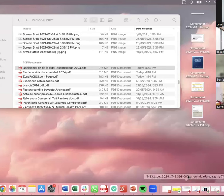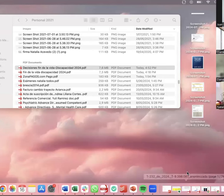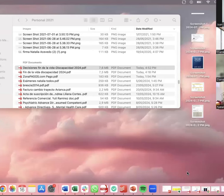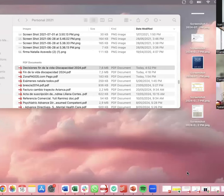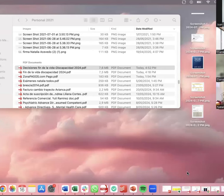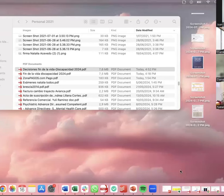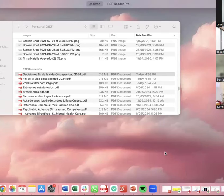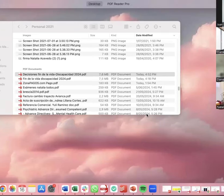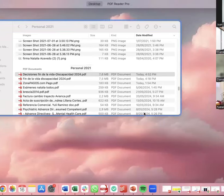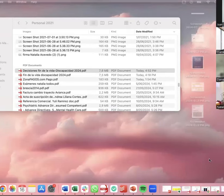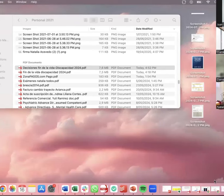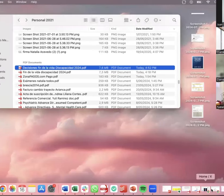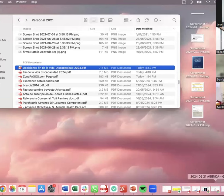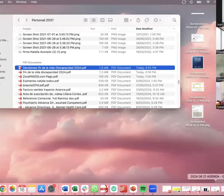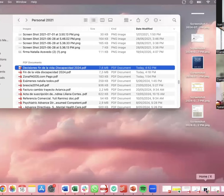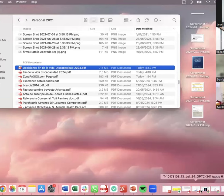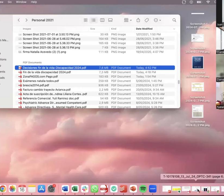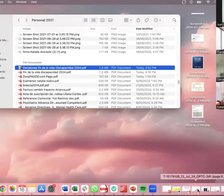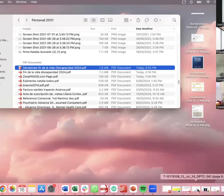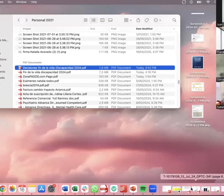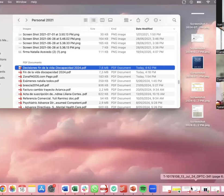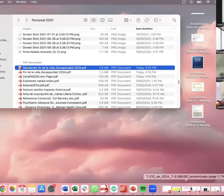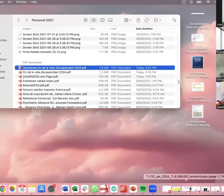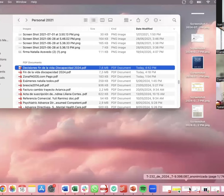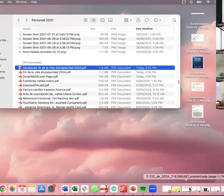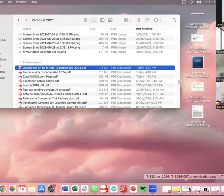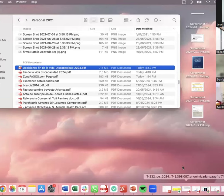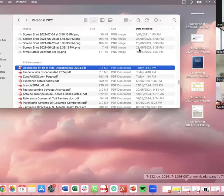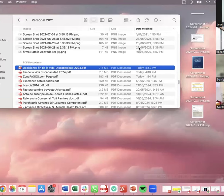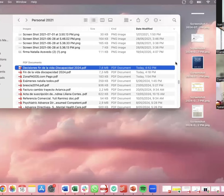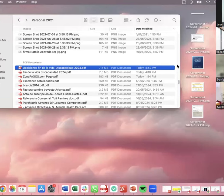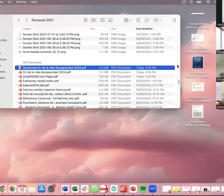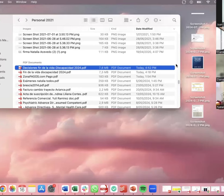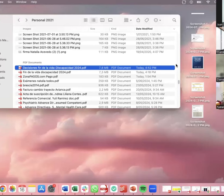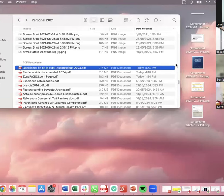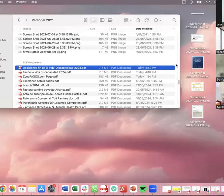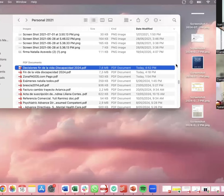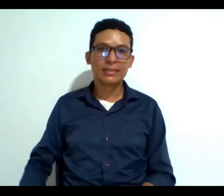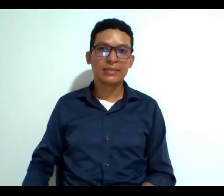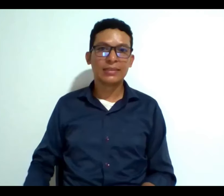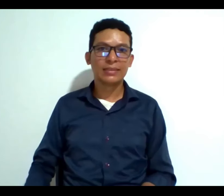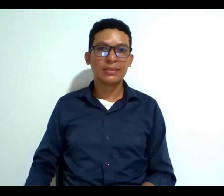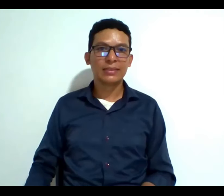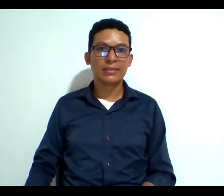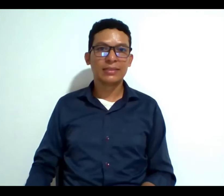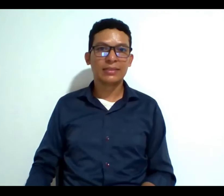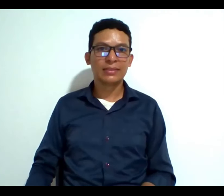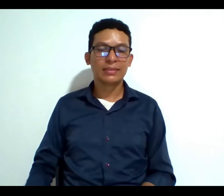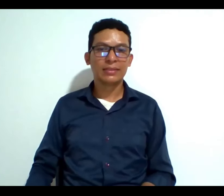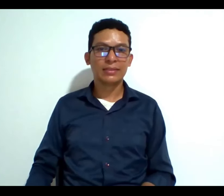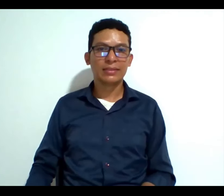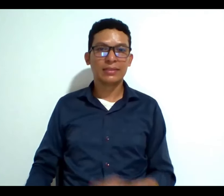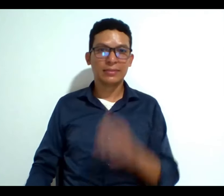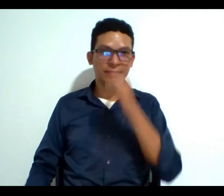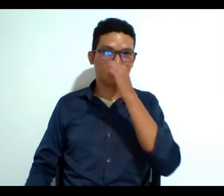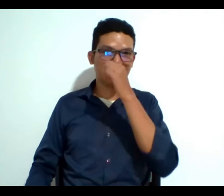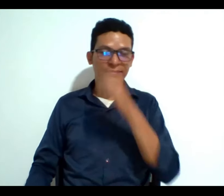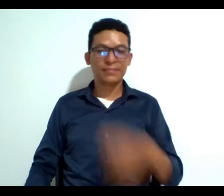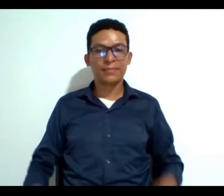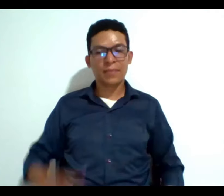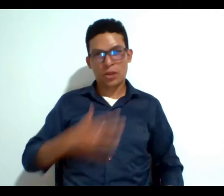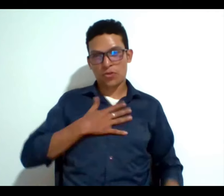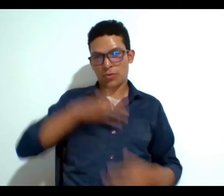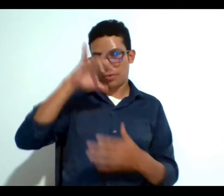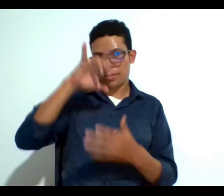disculpen ya les comparto ay no sé qué pasó con mi documento yo lo que creo bueno